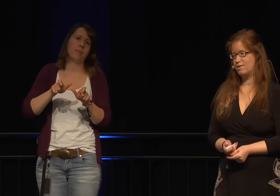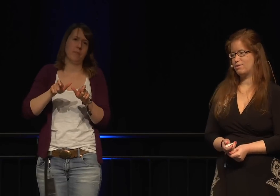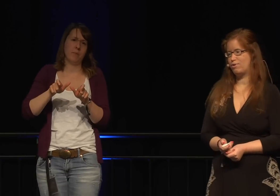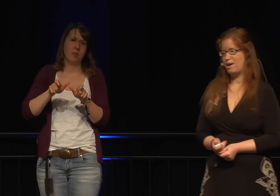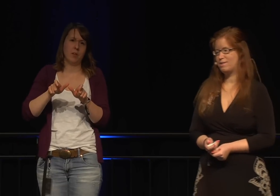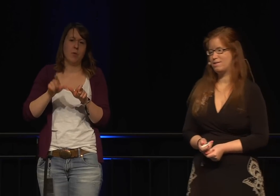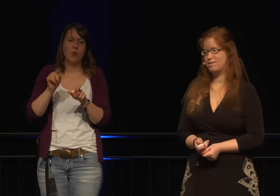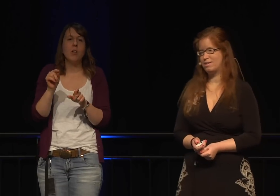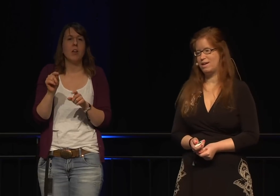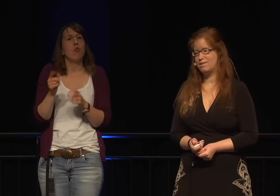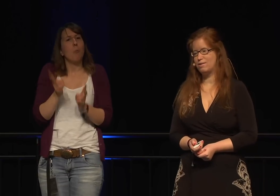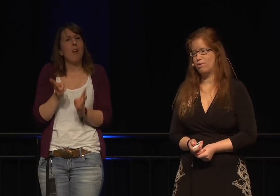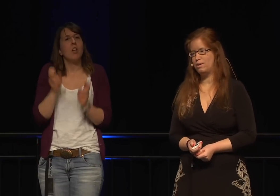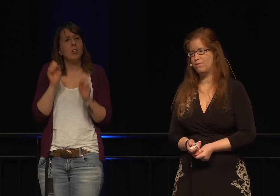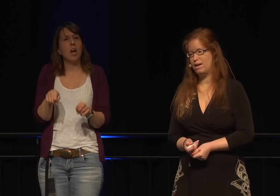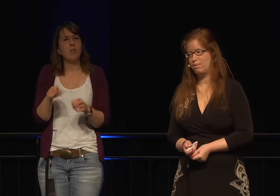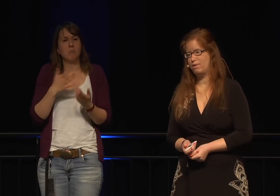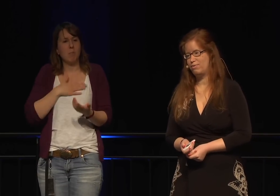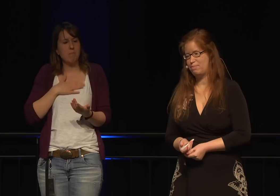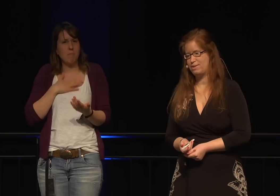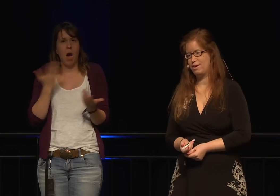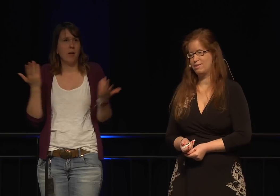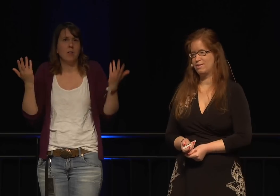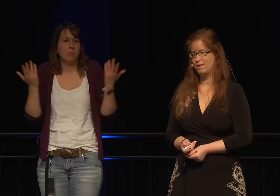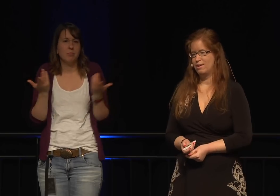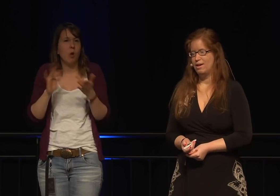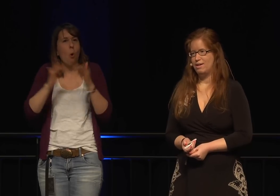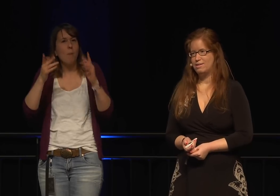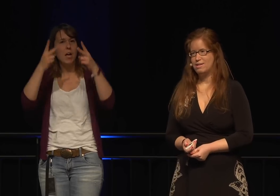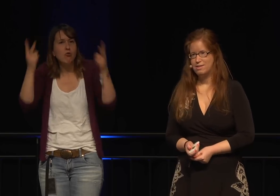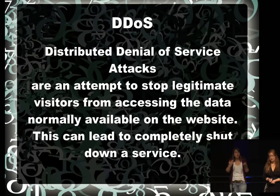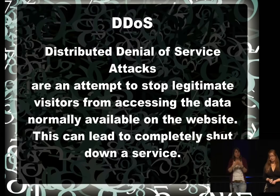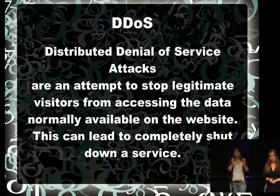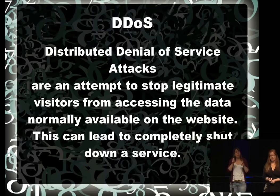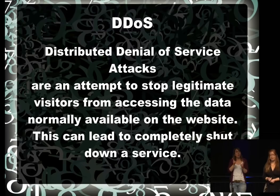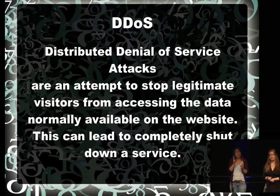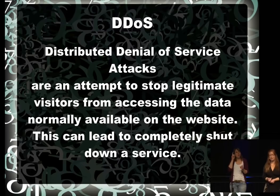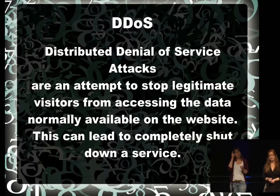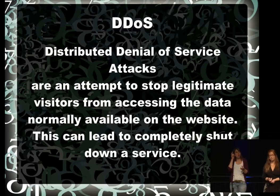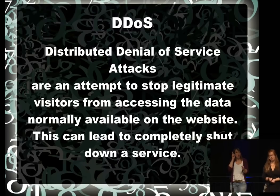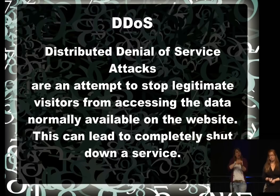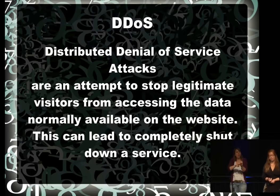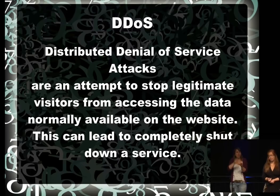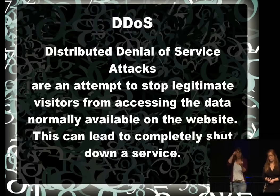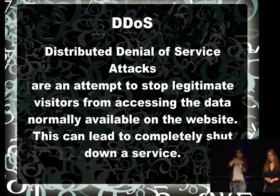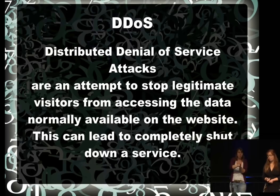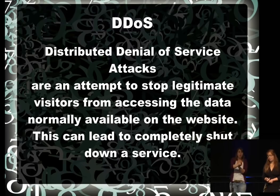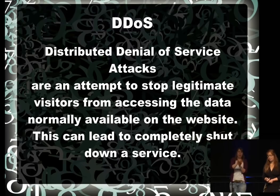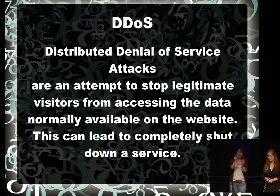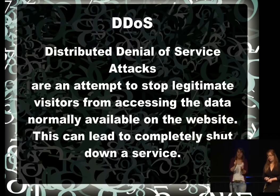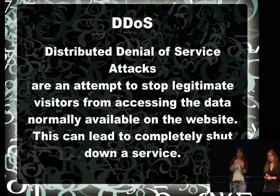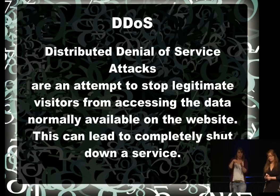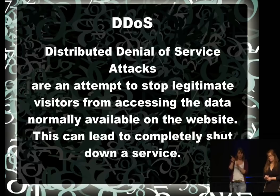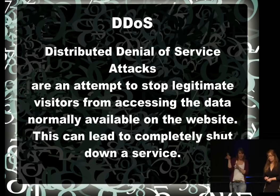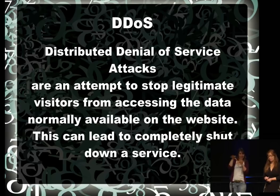Da schickst du einfach so viele Anfragen an einen bestimmten Website, dass die anderen Benutzer ihn nicht mehr erreichen